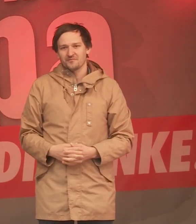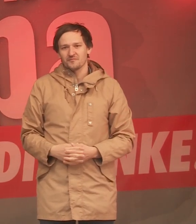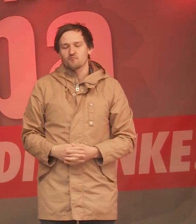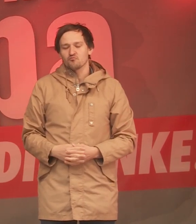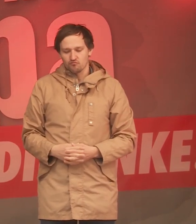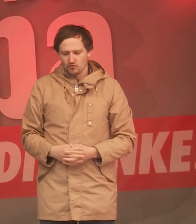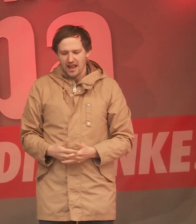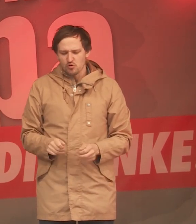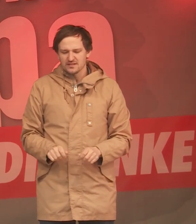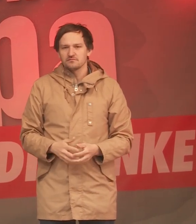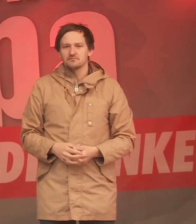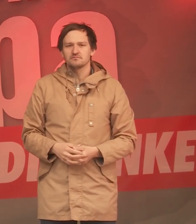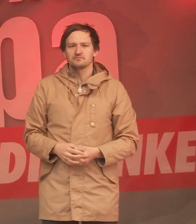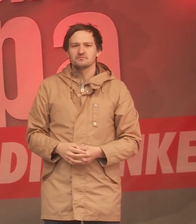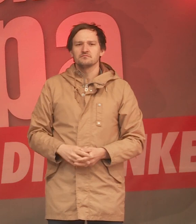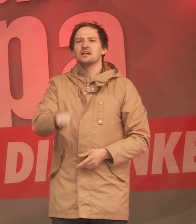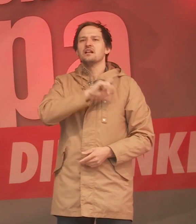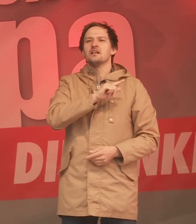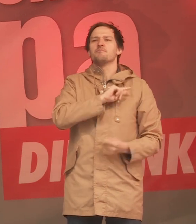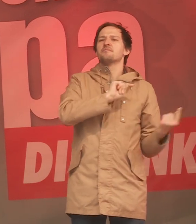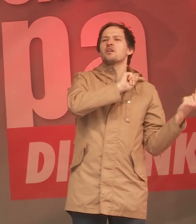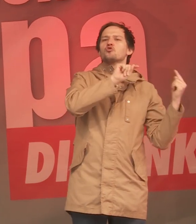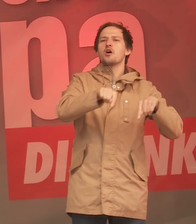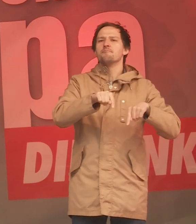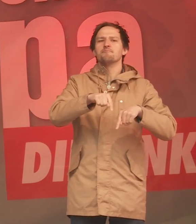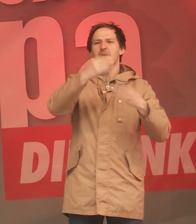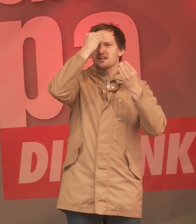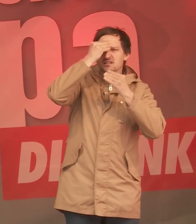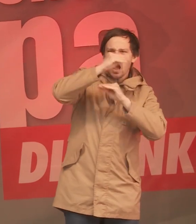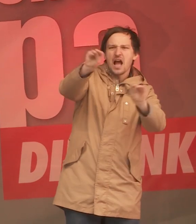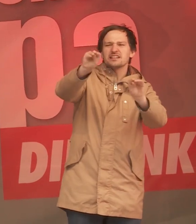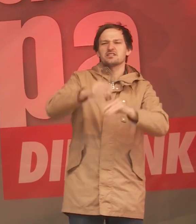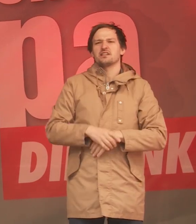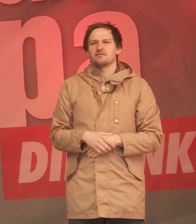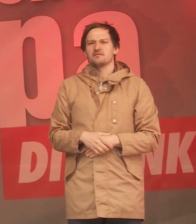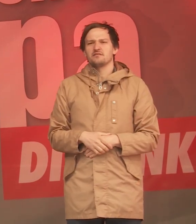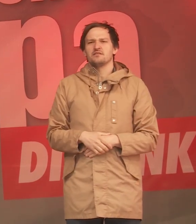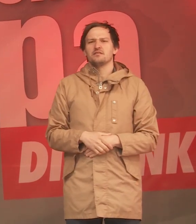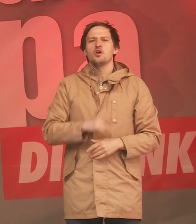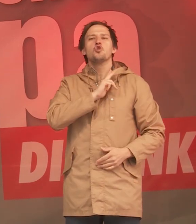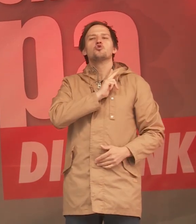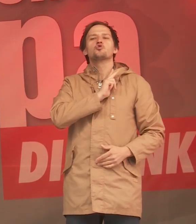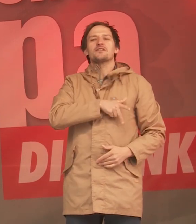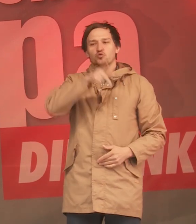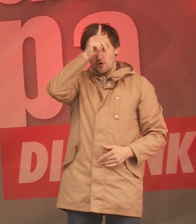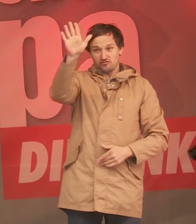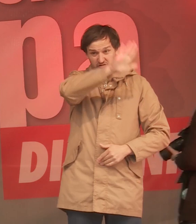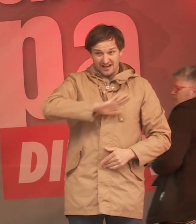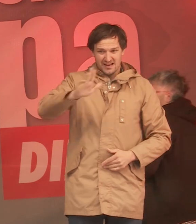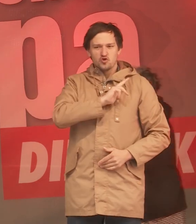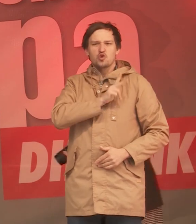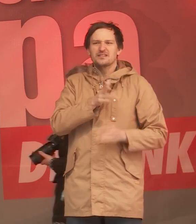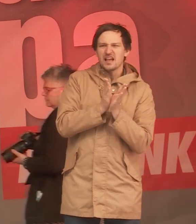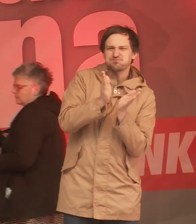Als ich hierher gefahren bin, kam gerade in den Nachrichten, dass die soziale Kluft in Deutschland seit der